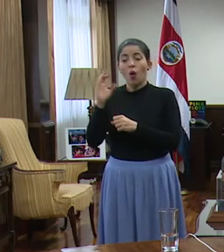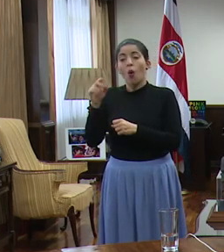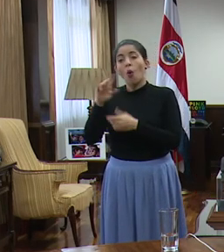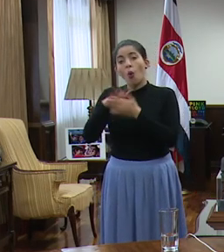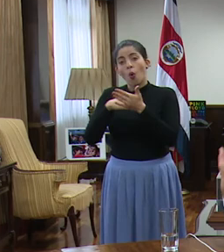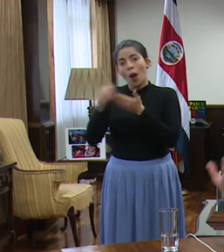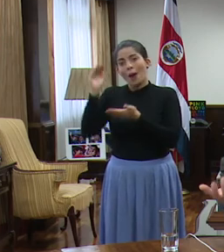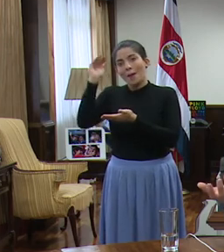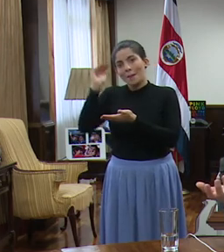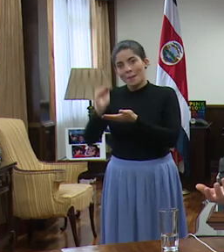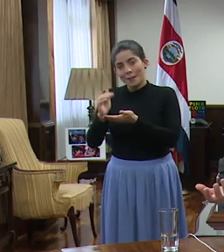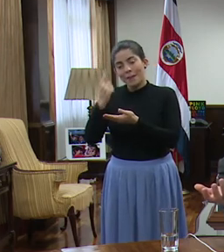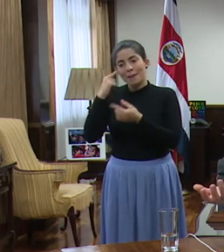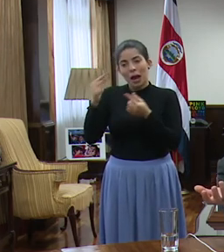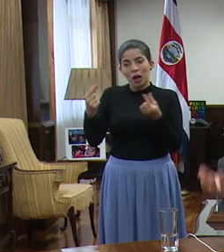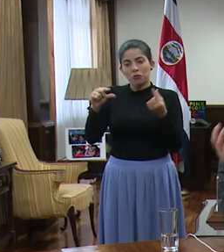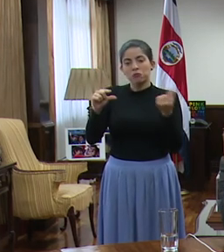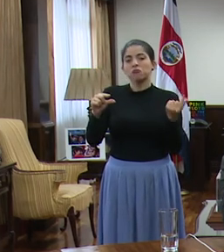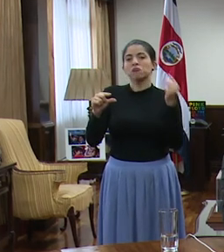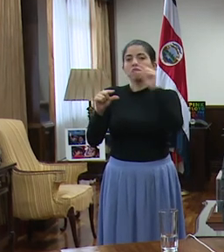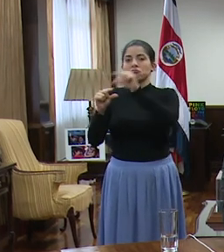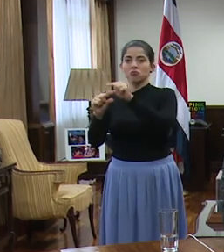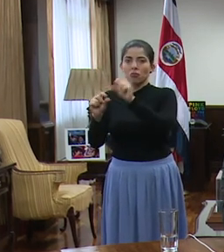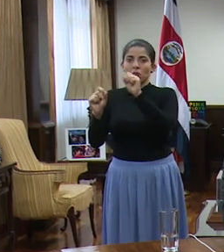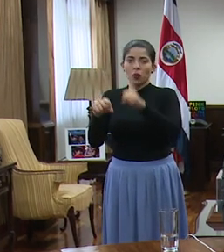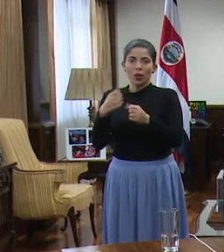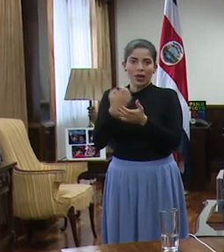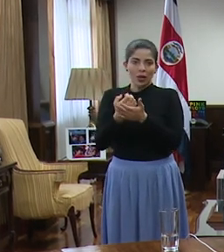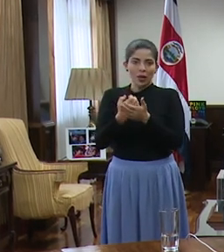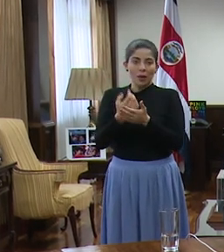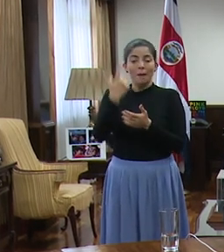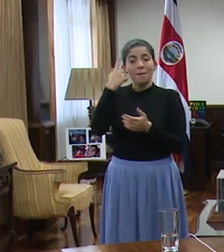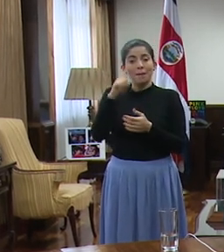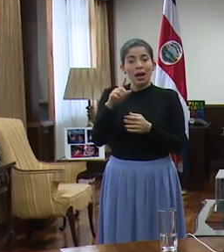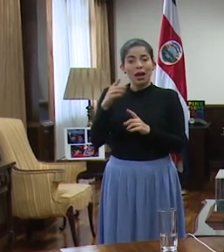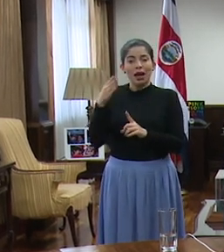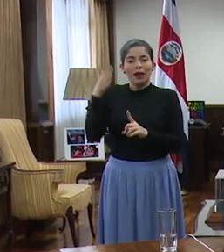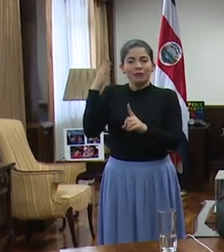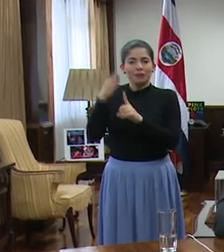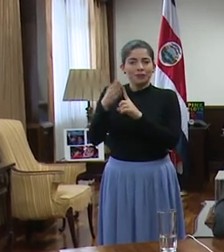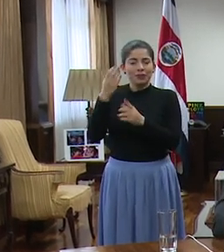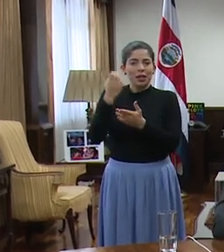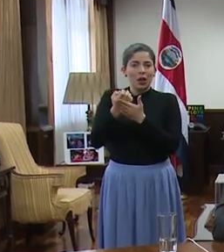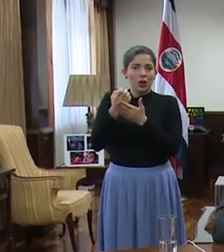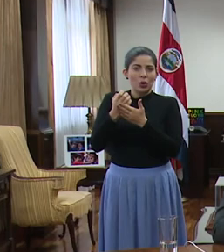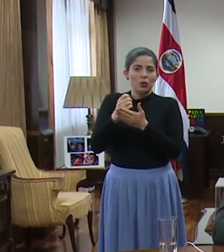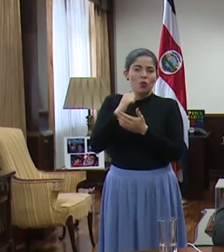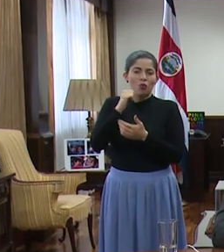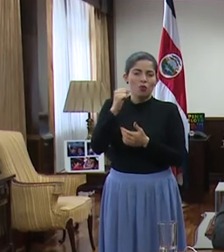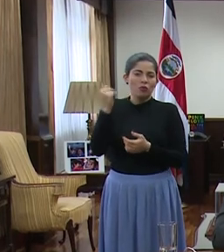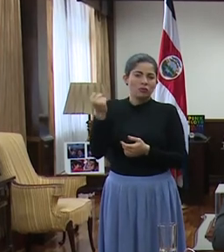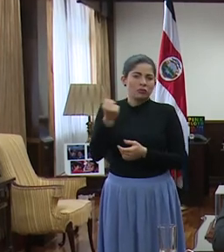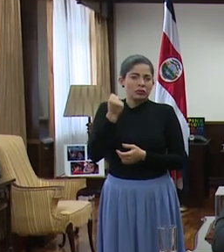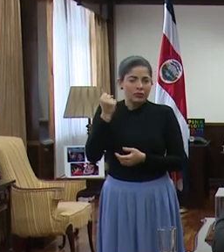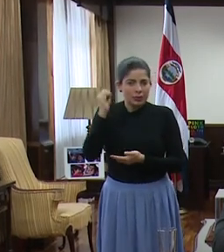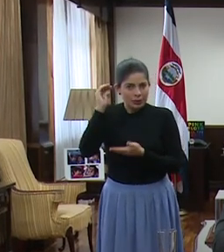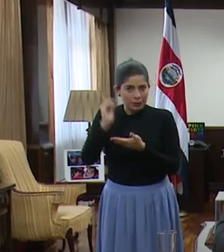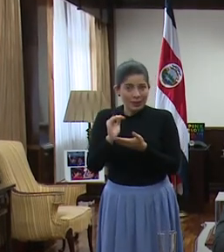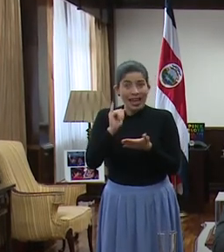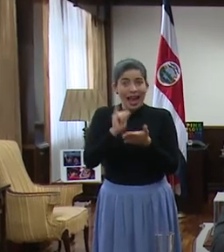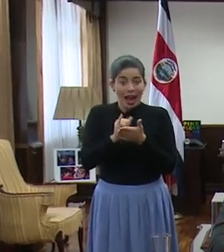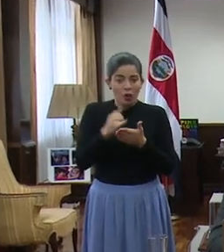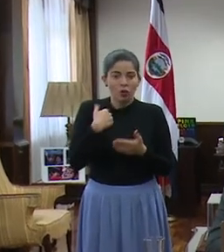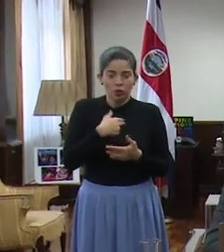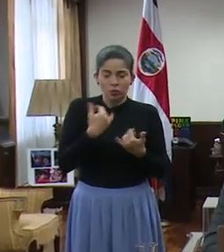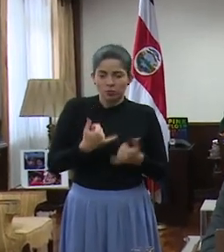su jornada para darles un complemento económico, casualmente para que los efectos no sean tan pronunciados. Y en eso es lo que